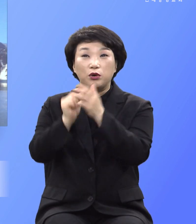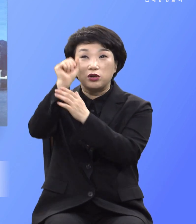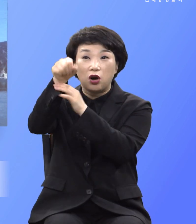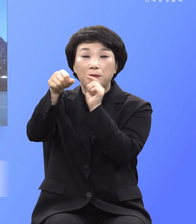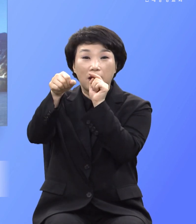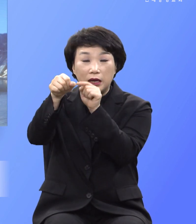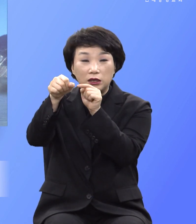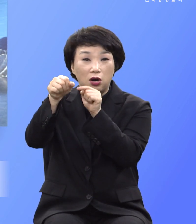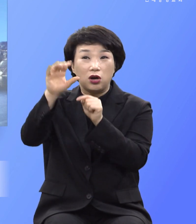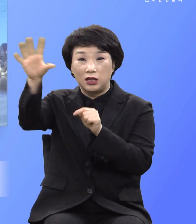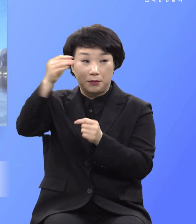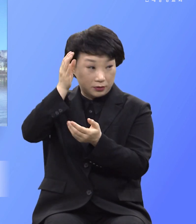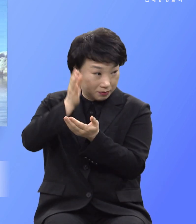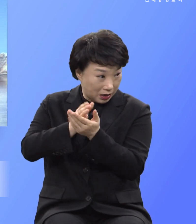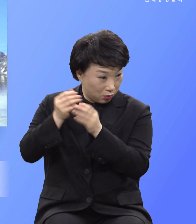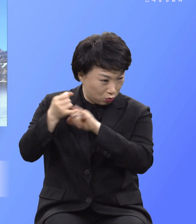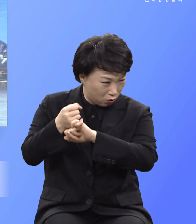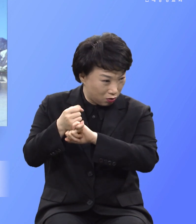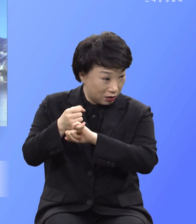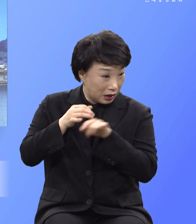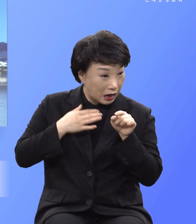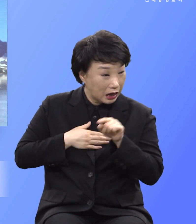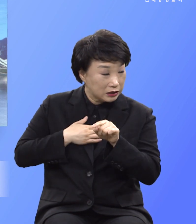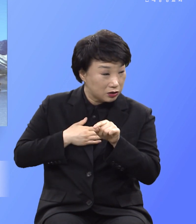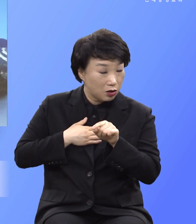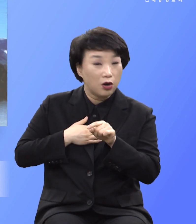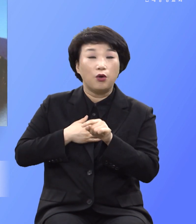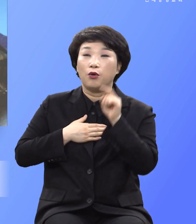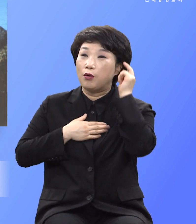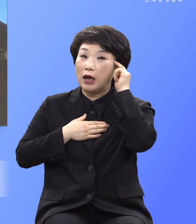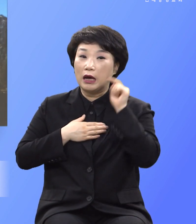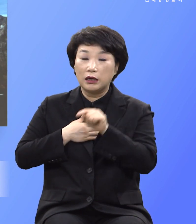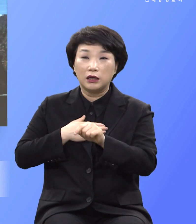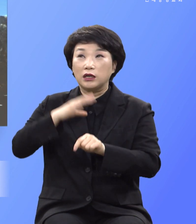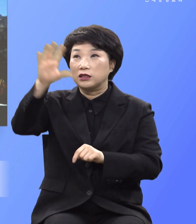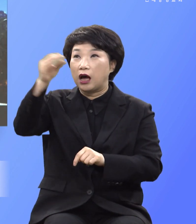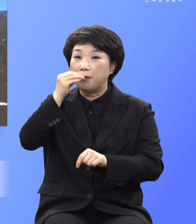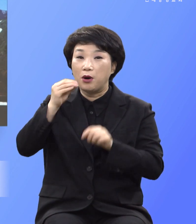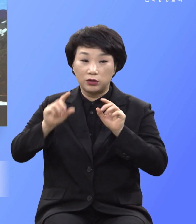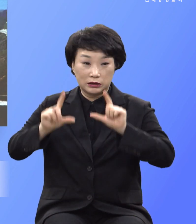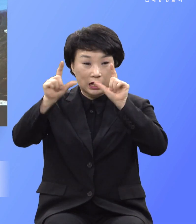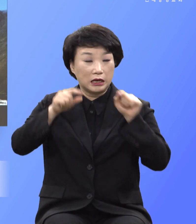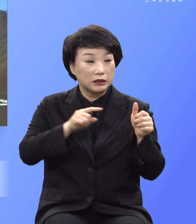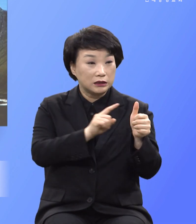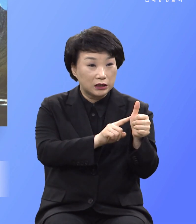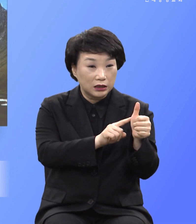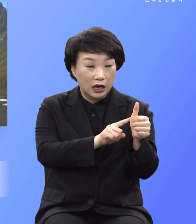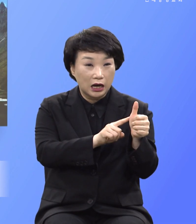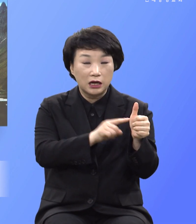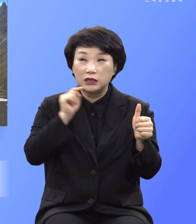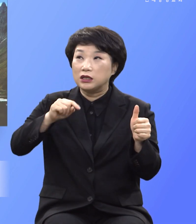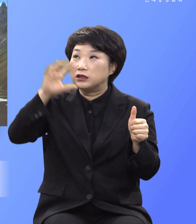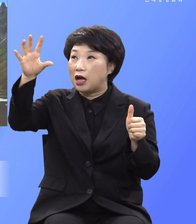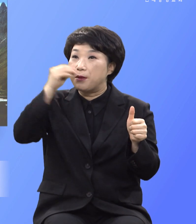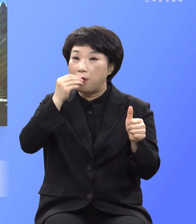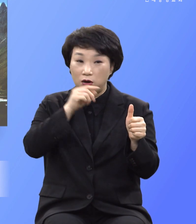먹지 마라 그 이유는 먹는 날이면 네가 먹는 날이면 너는